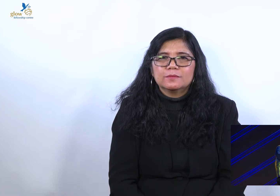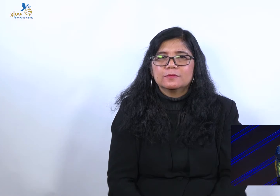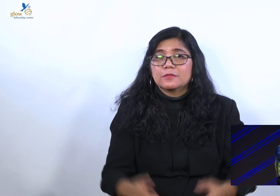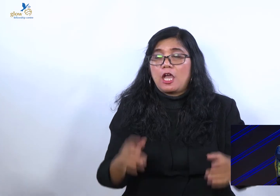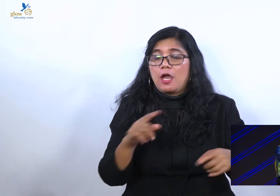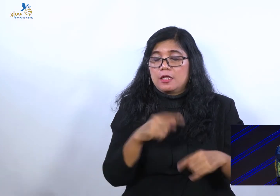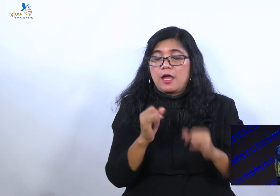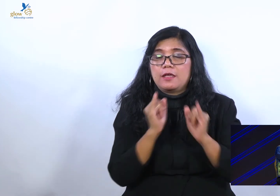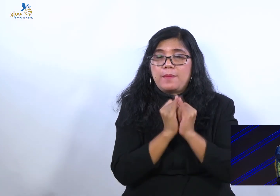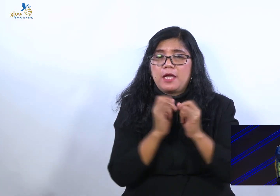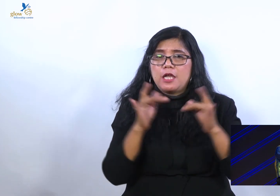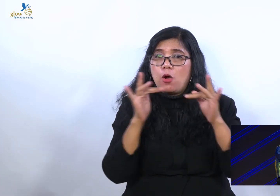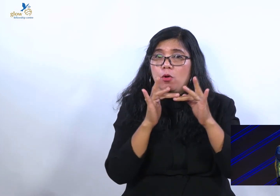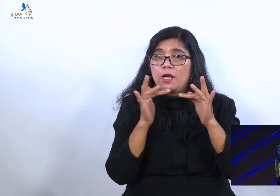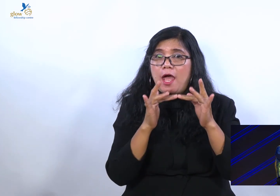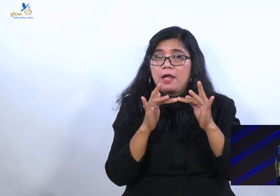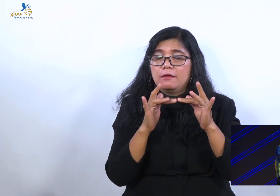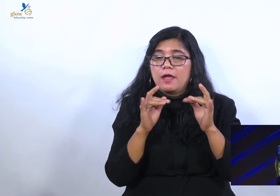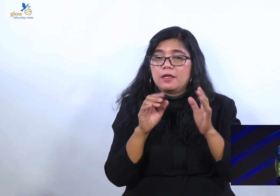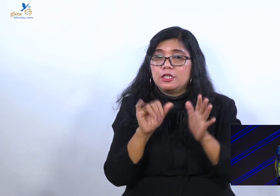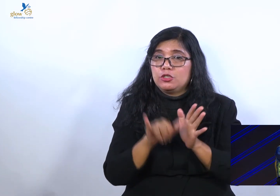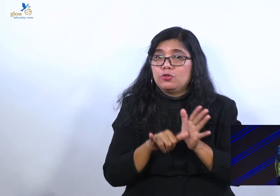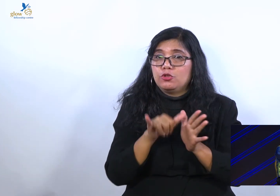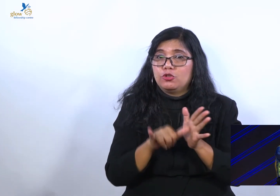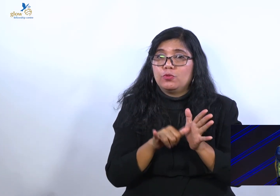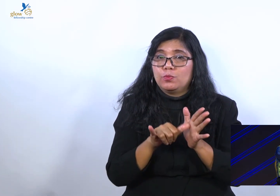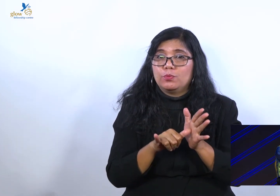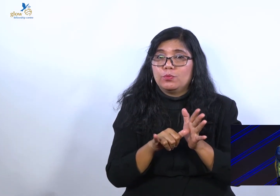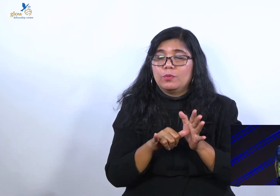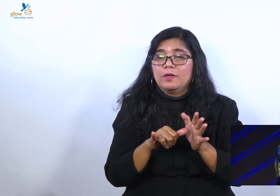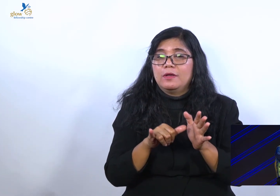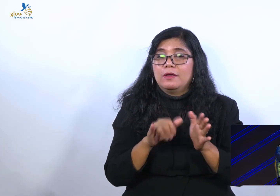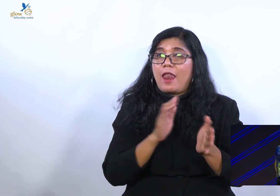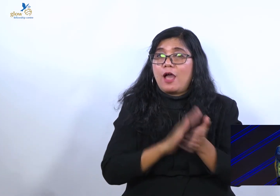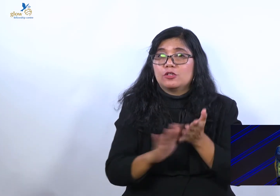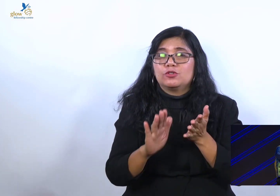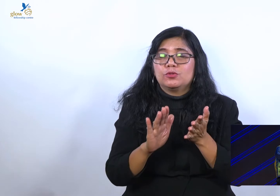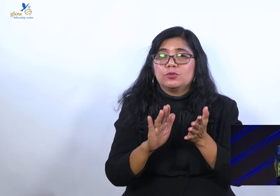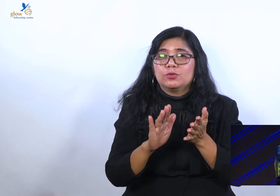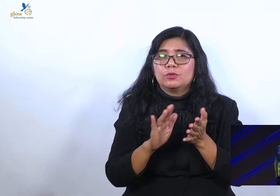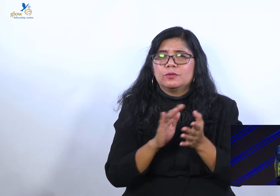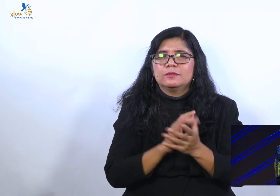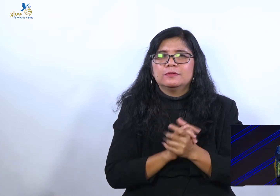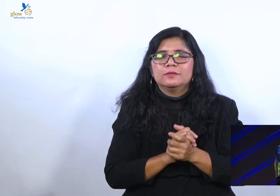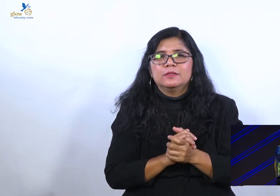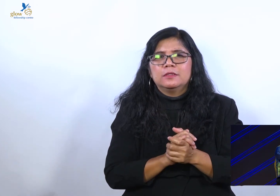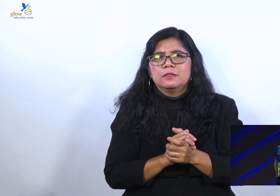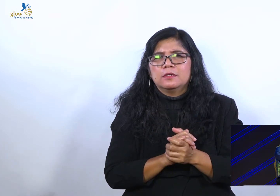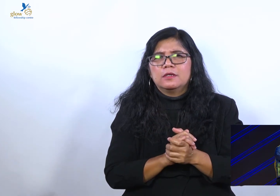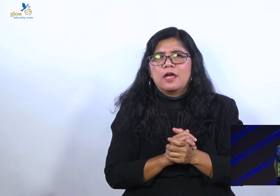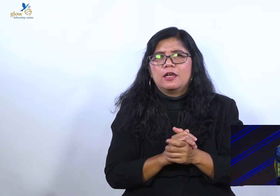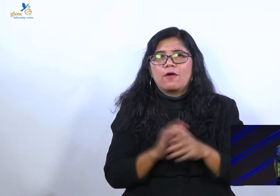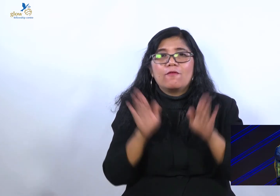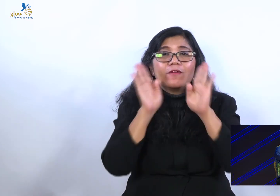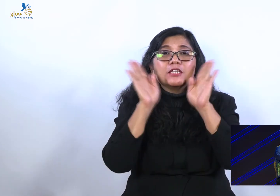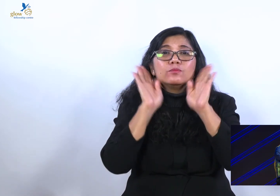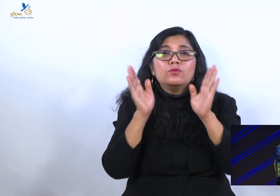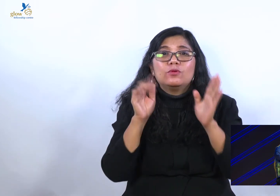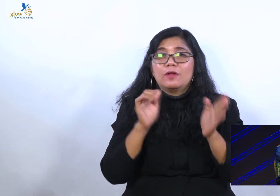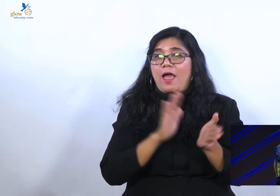Dari channel Youtube. Dan Youtube Live. Serta dari Facebook Live.